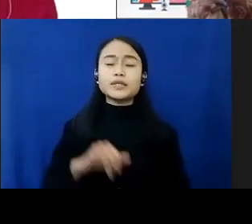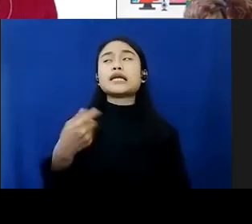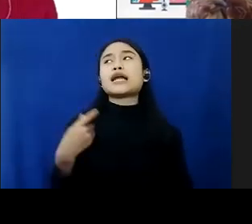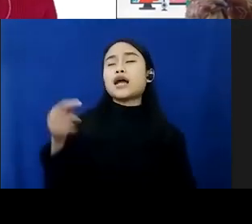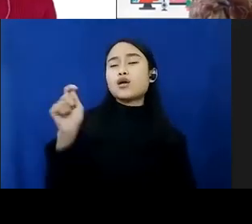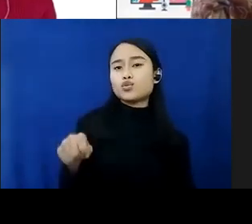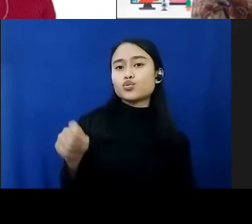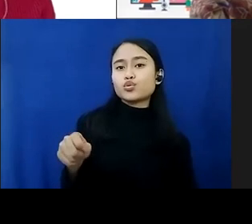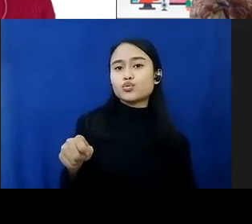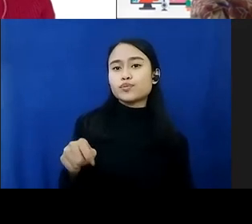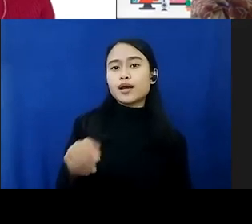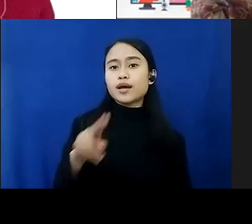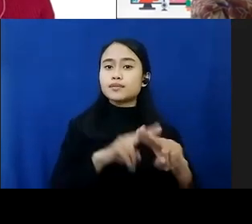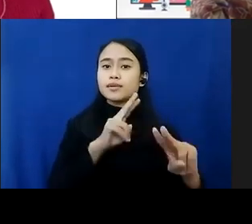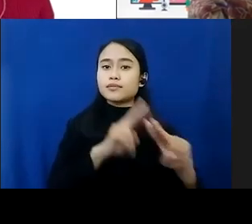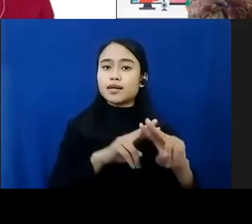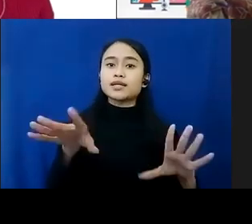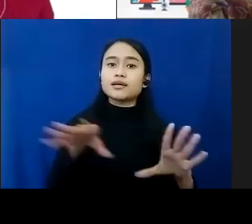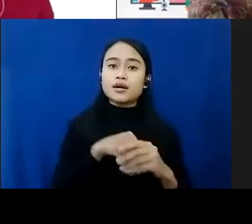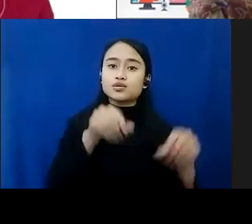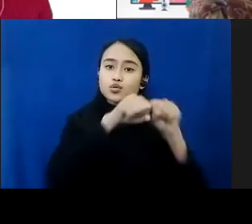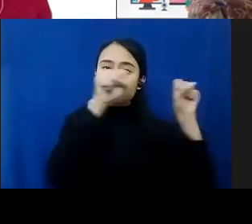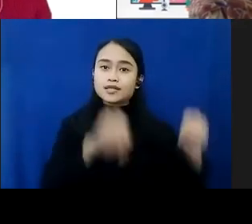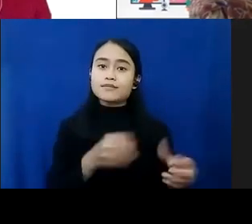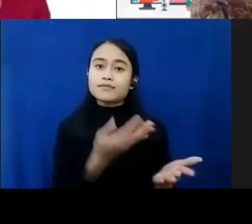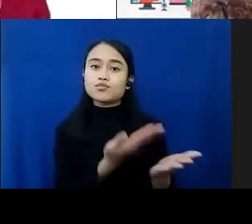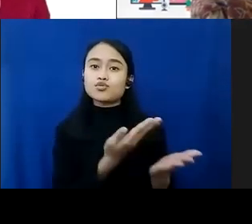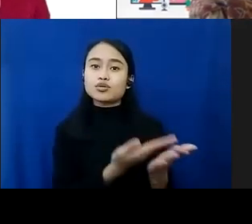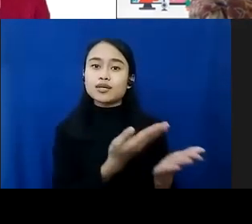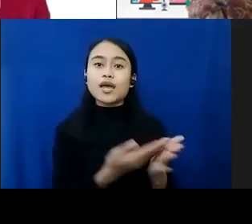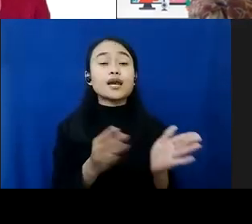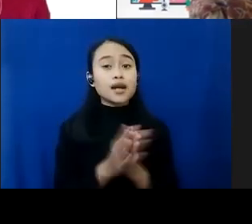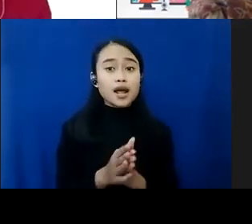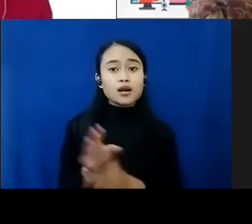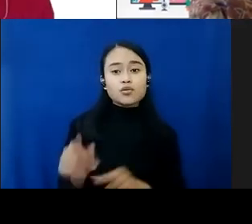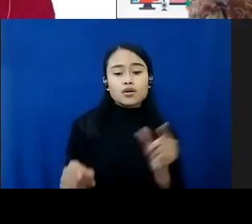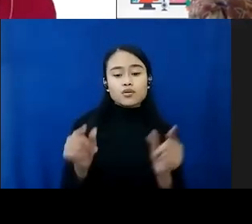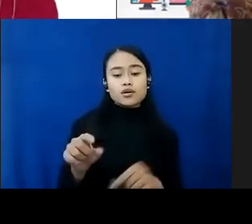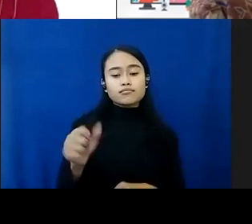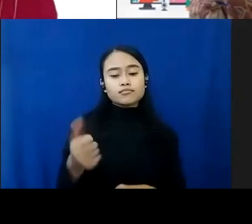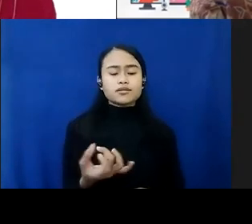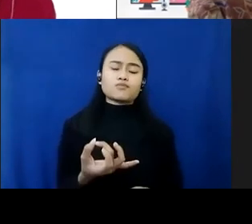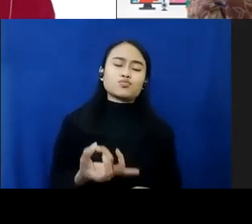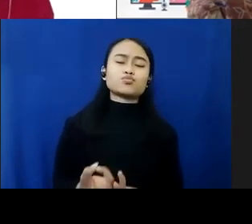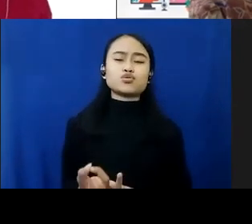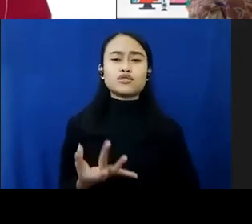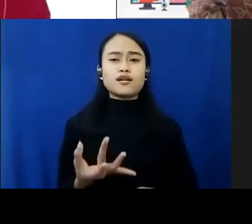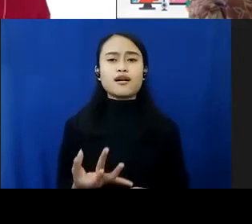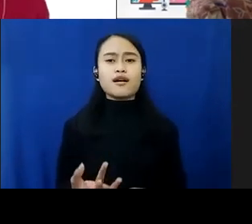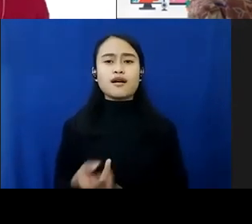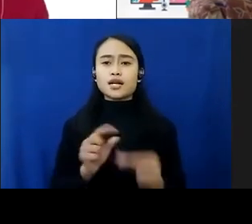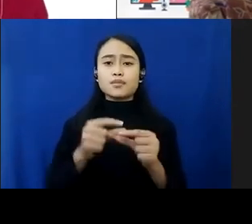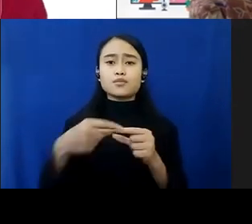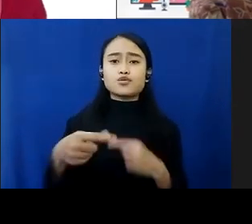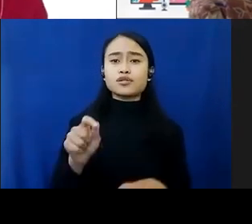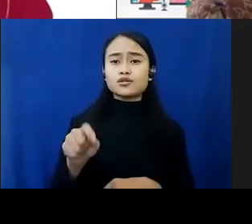perlu diperbaikin, termasuk sistem pembuktiannya, dan ada pelaku yang bisa dengan mudah diproses secara